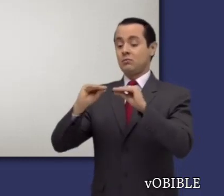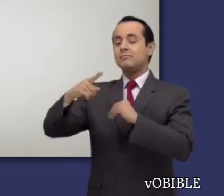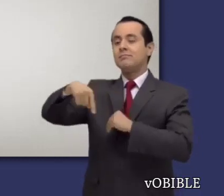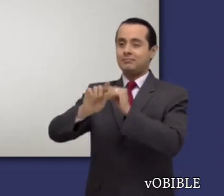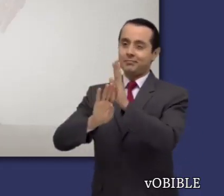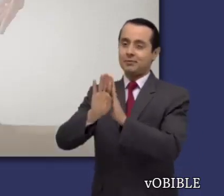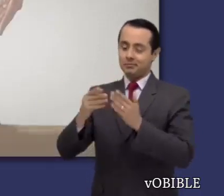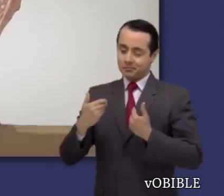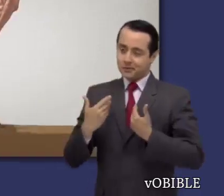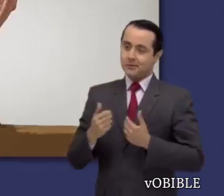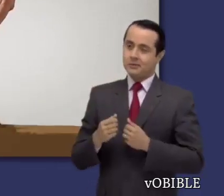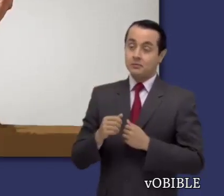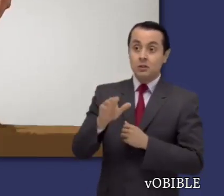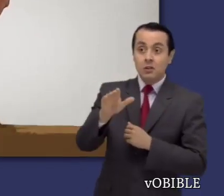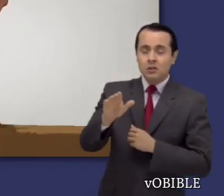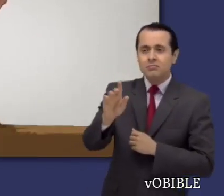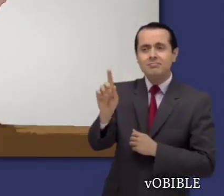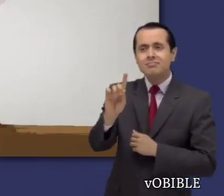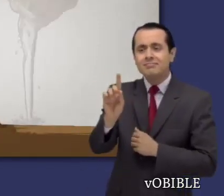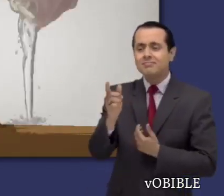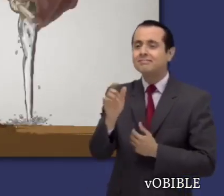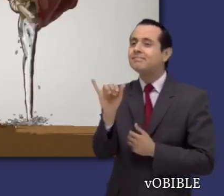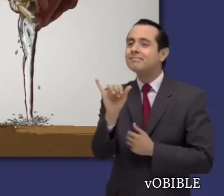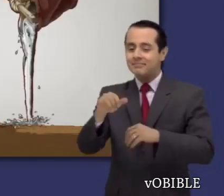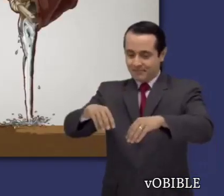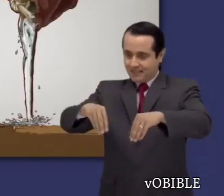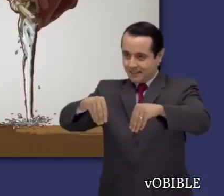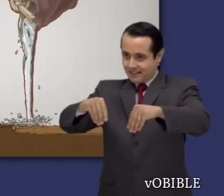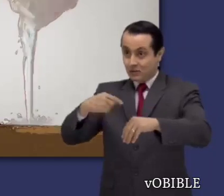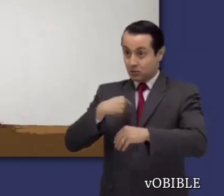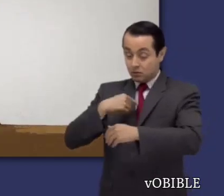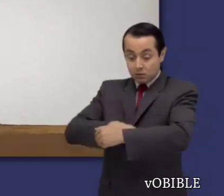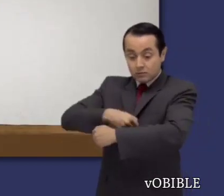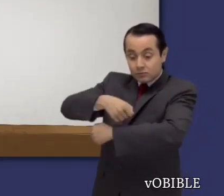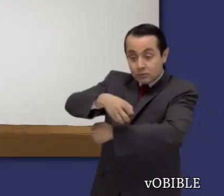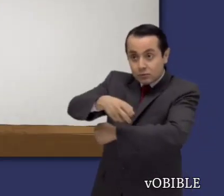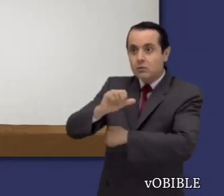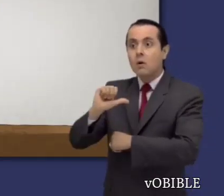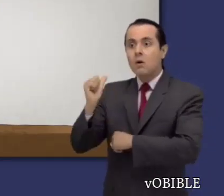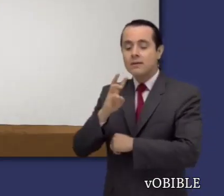Les explica que no importa quién plante o riegue, porque es Dios quien lo hace crecer.